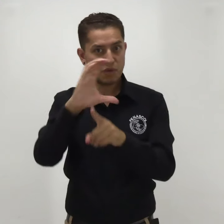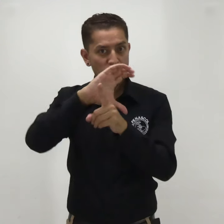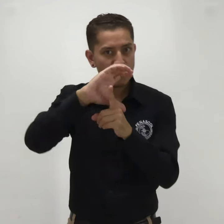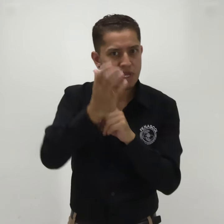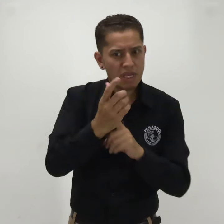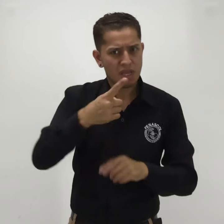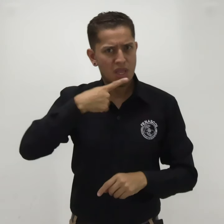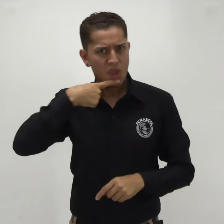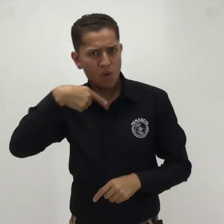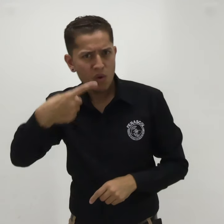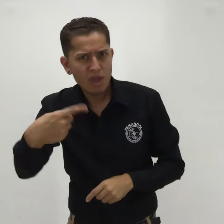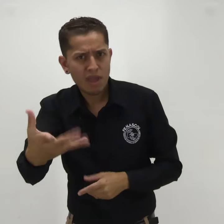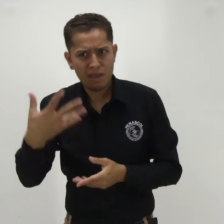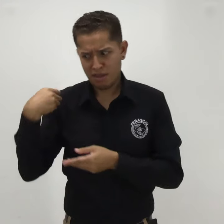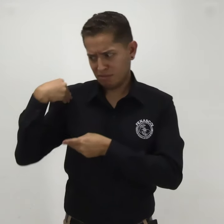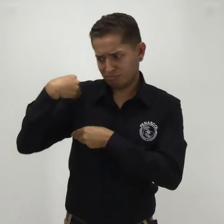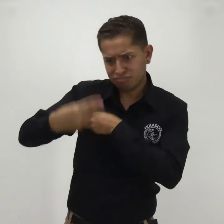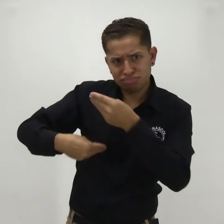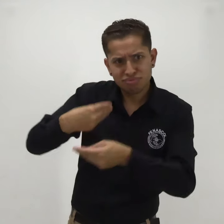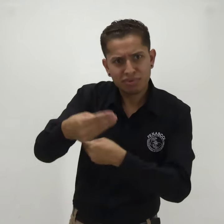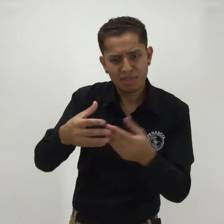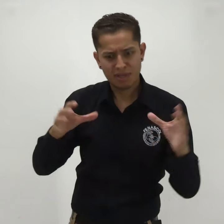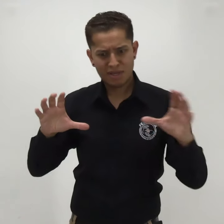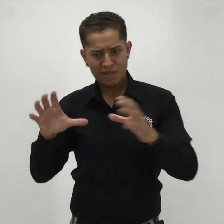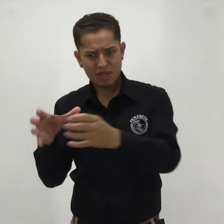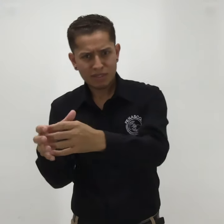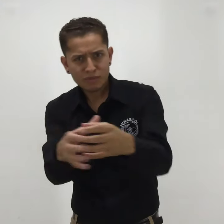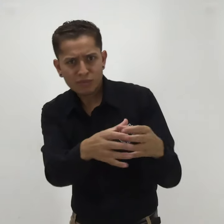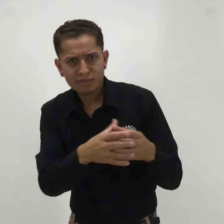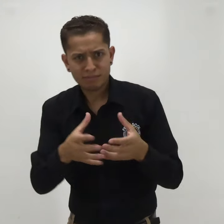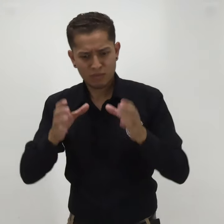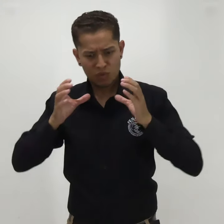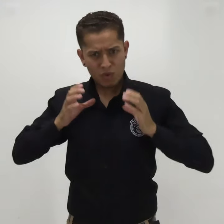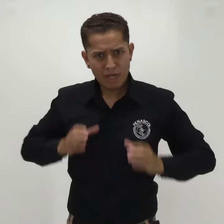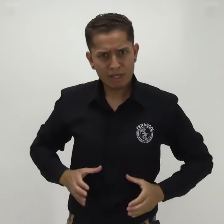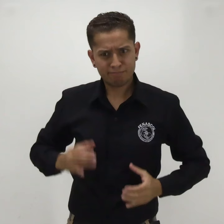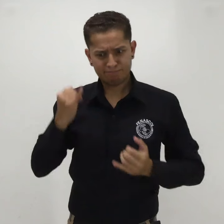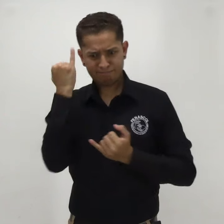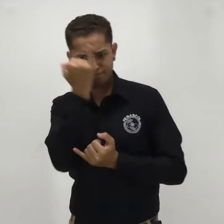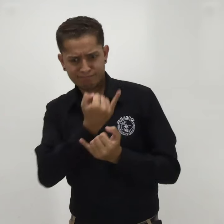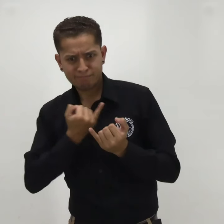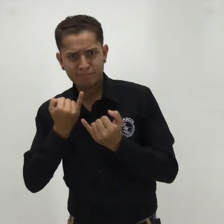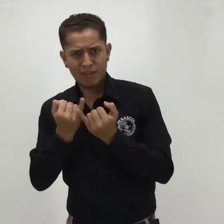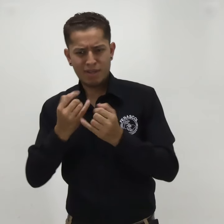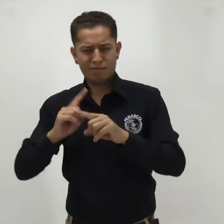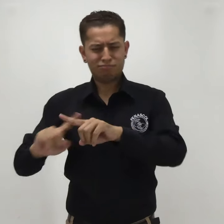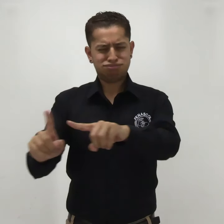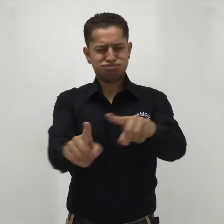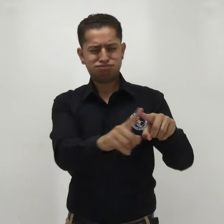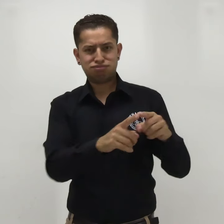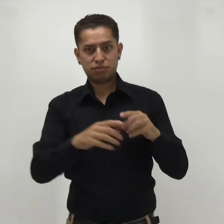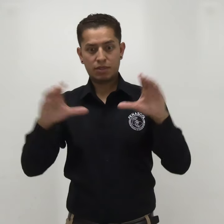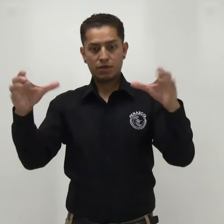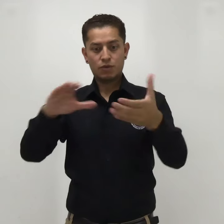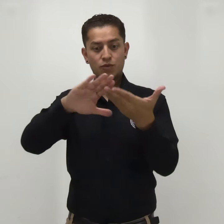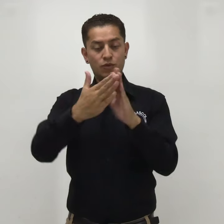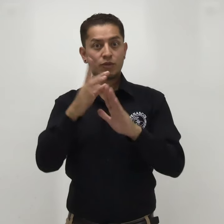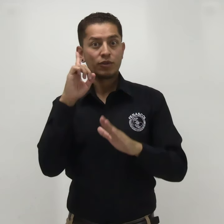responsabilidades de las instituciones y el alcance que se tienen frente a los diferentes temas que atañen a la